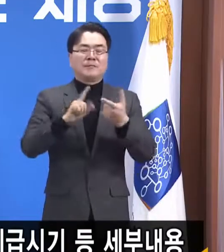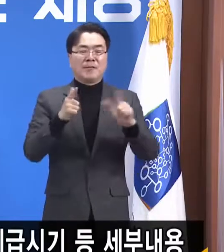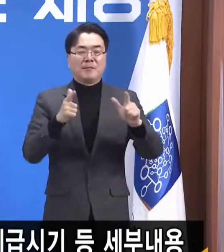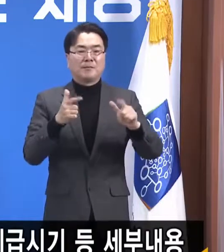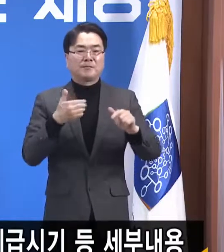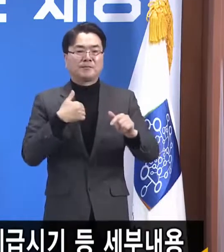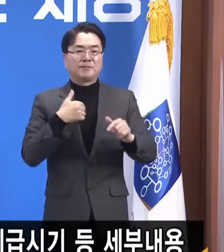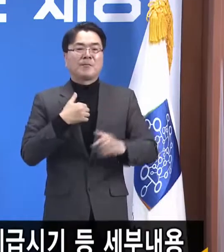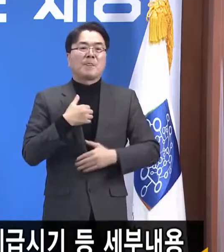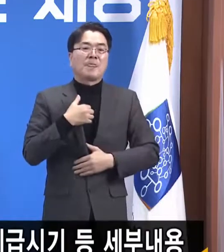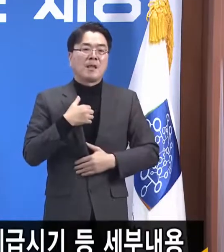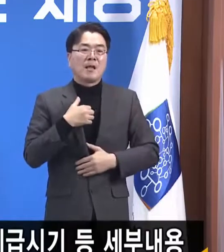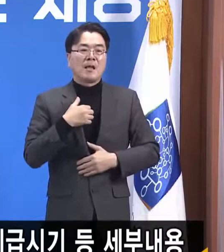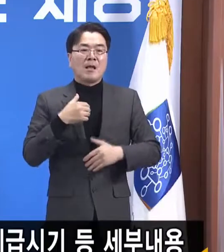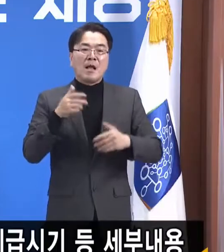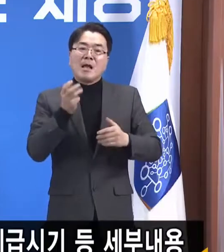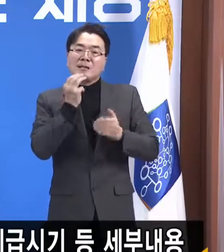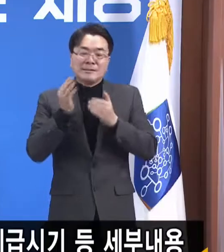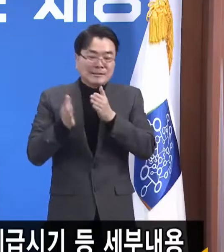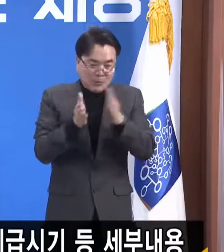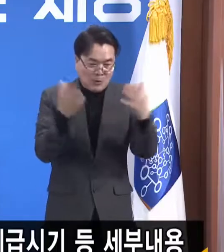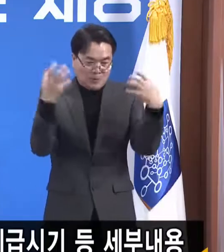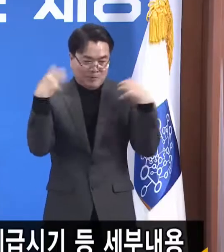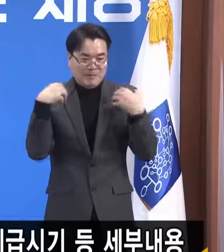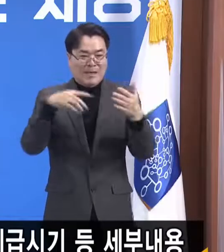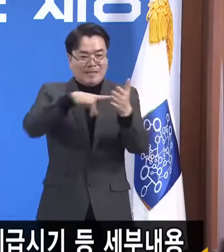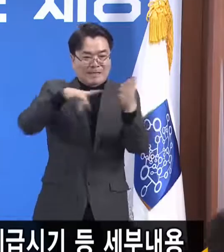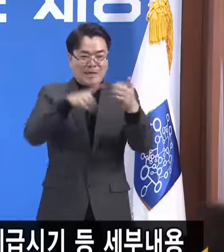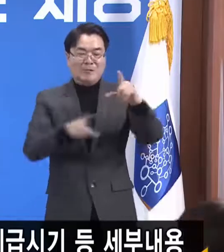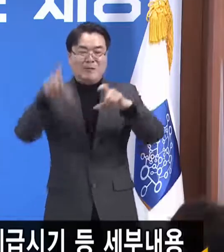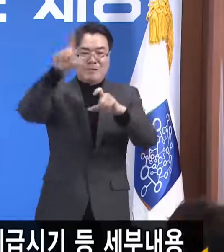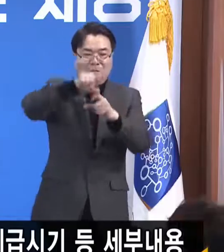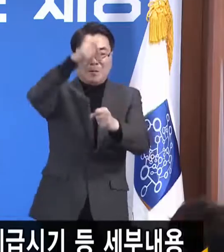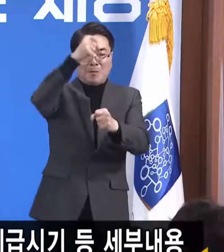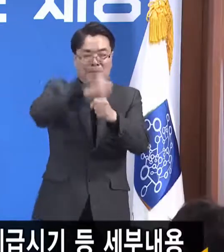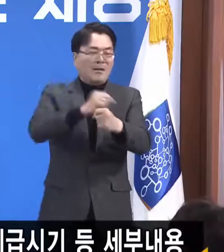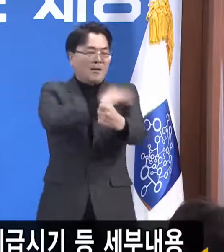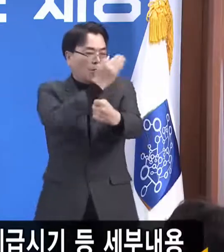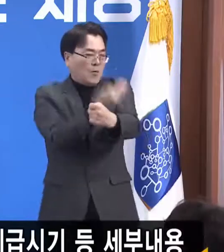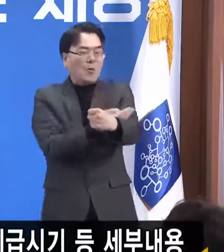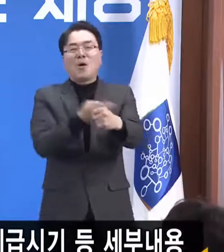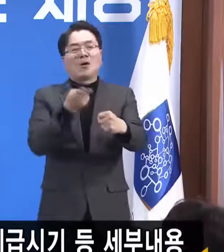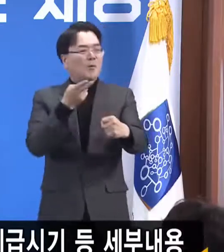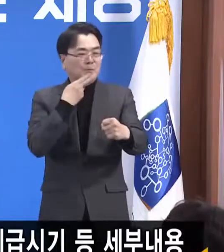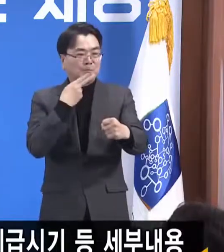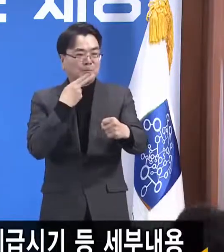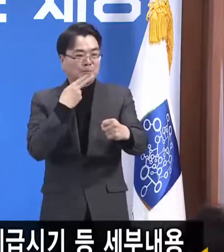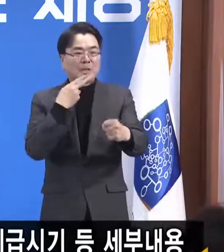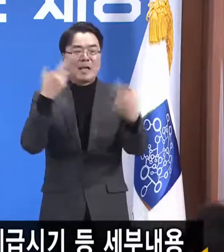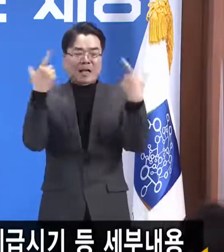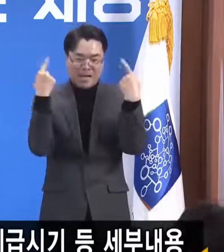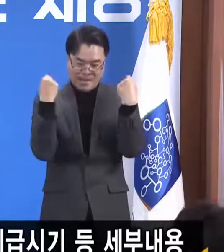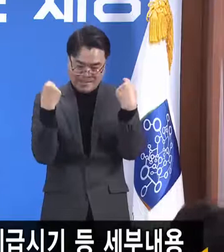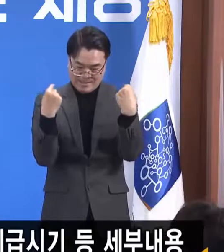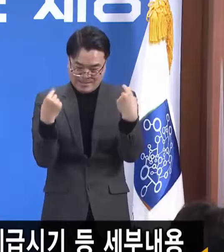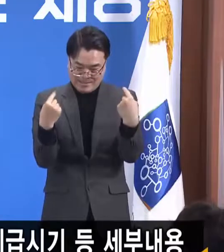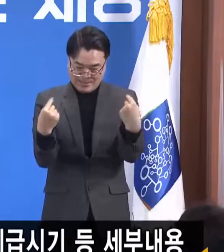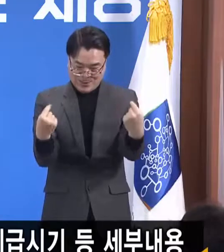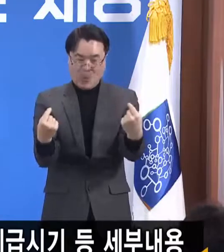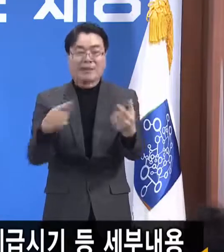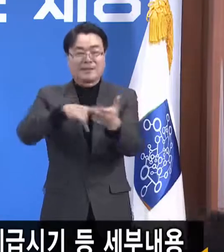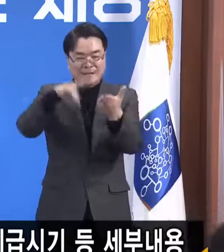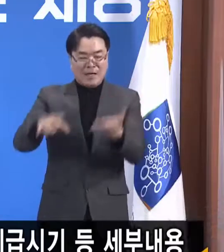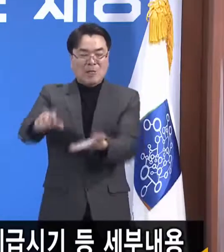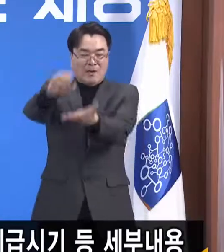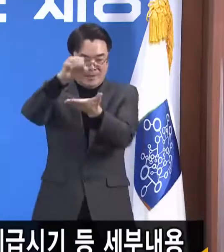지방자치단체는 증세 권한이 전혀 없기 때문에 어차피 내야 될 세금을 딴 데 안 쓰고 이 용도로